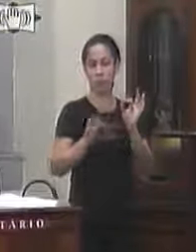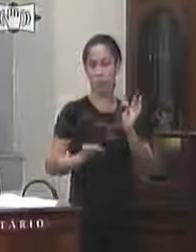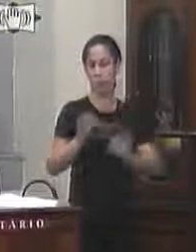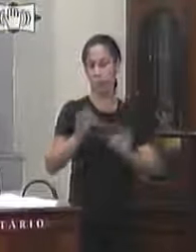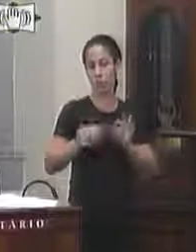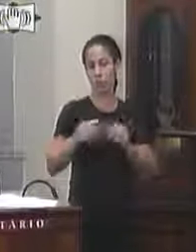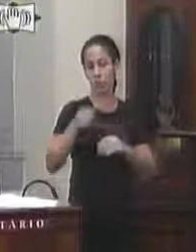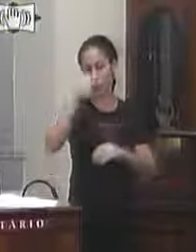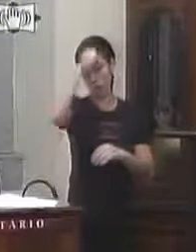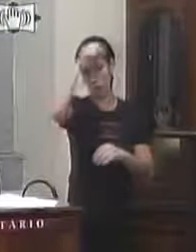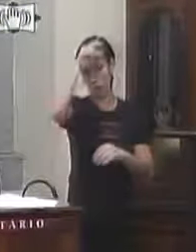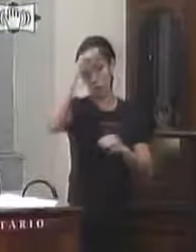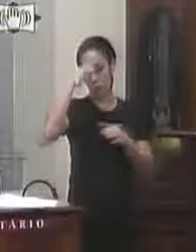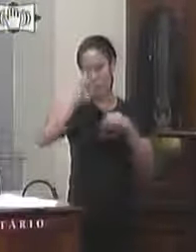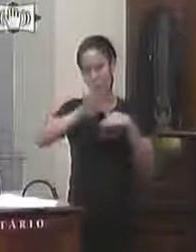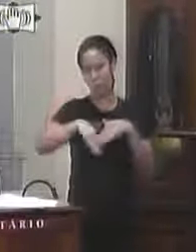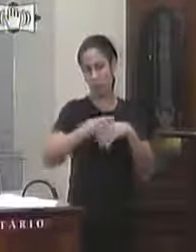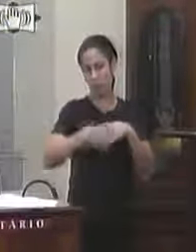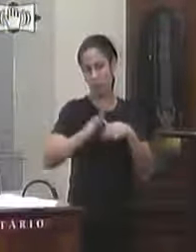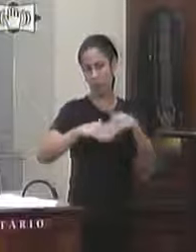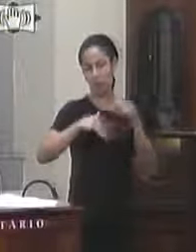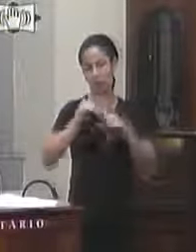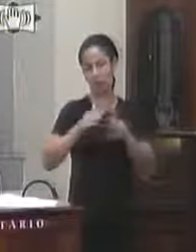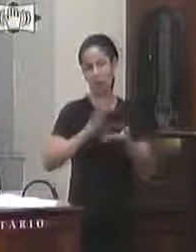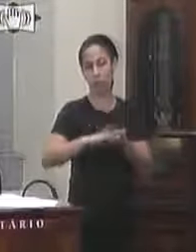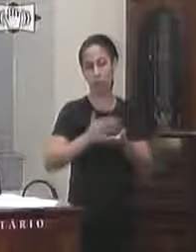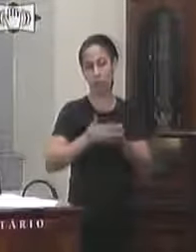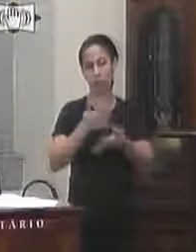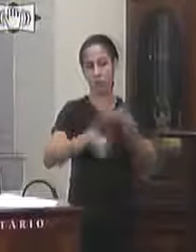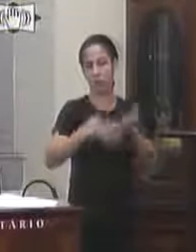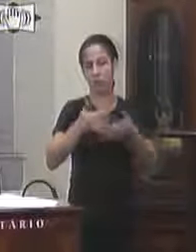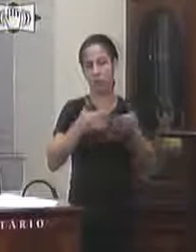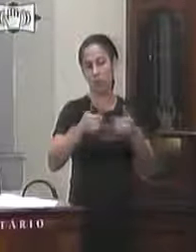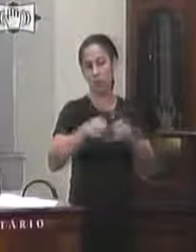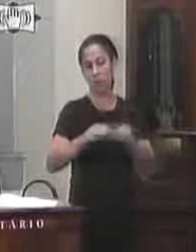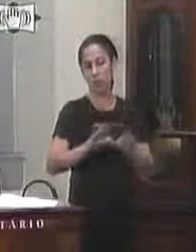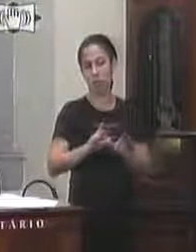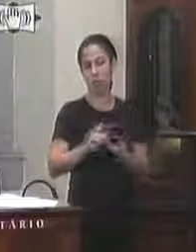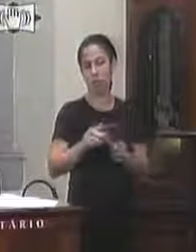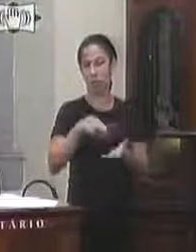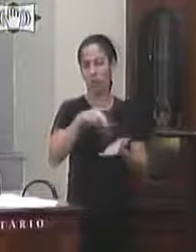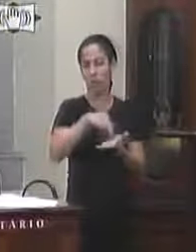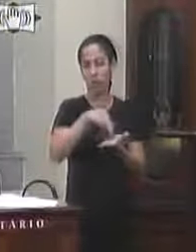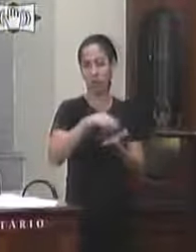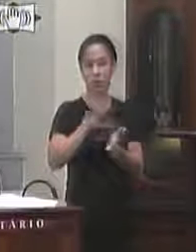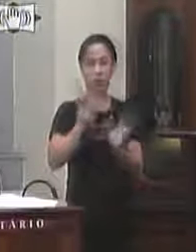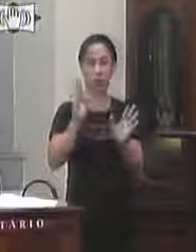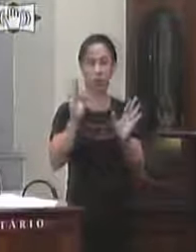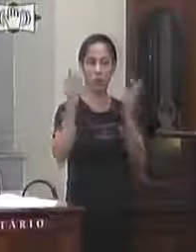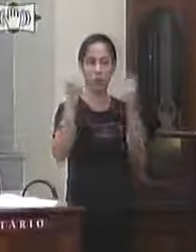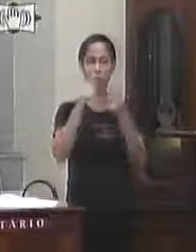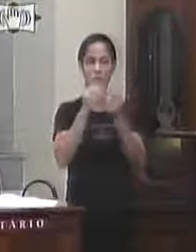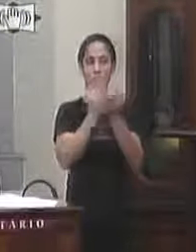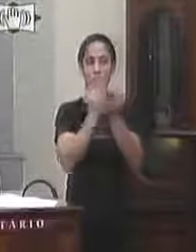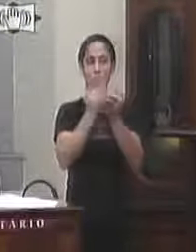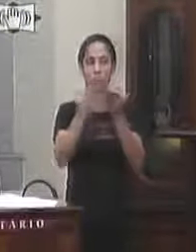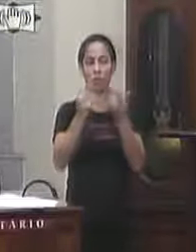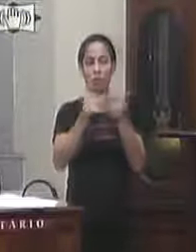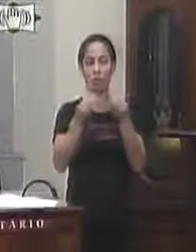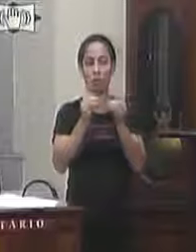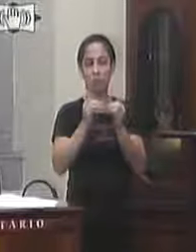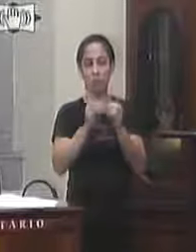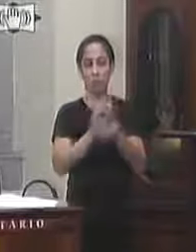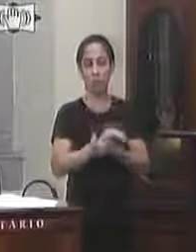frisando-se ainda que a presença do profissional intérprete de libras em solenidades oficial do município não trará quais ônus ao poder executivo ou legislativo